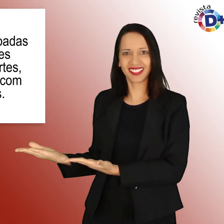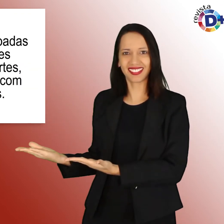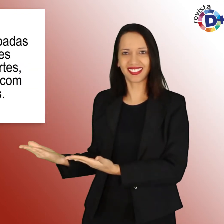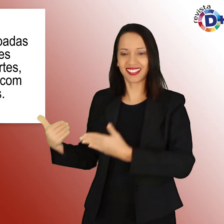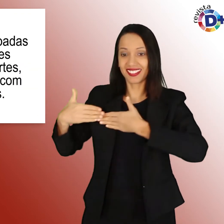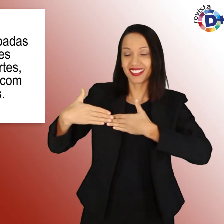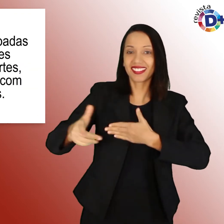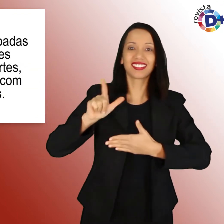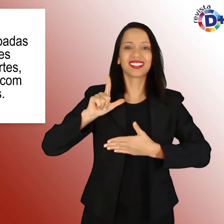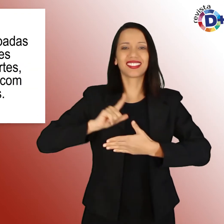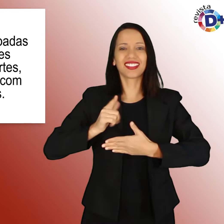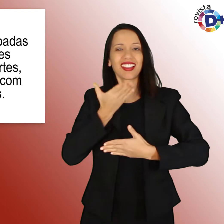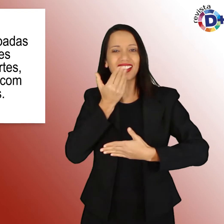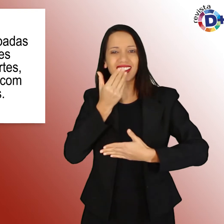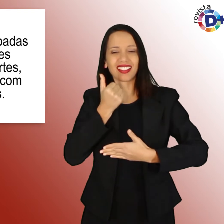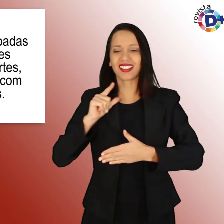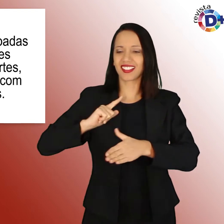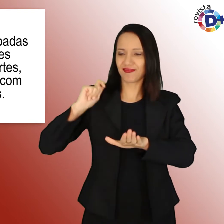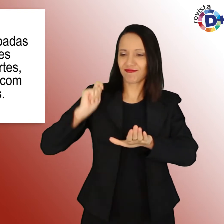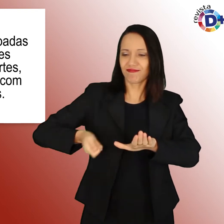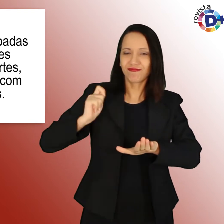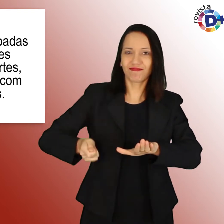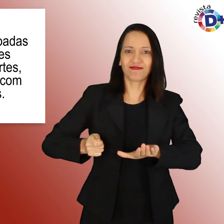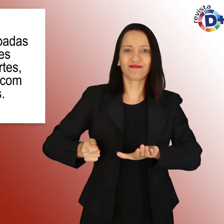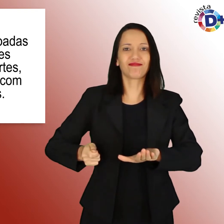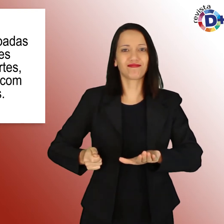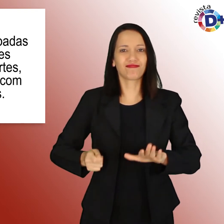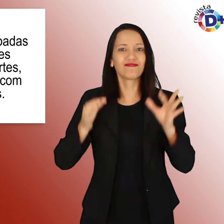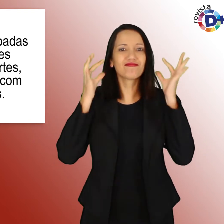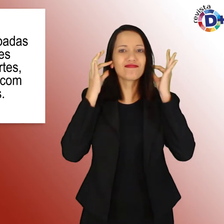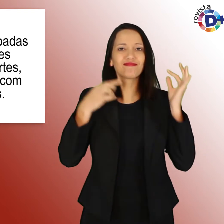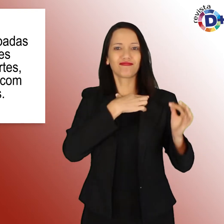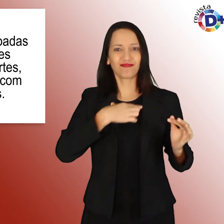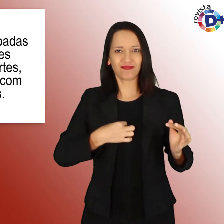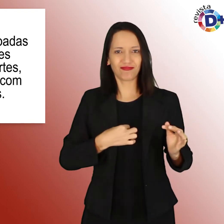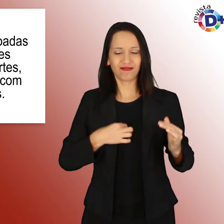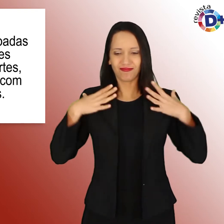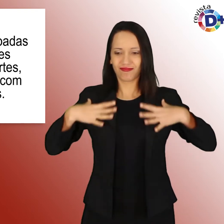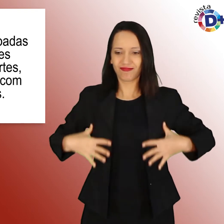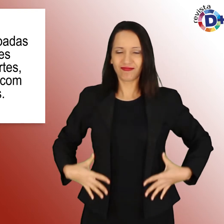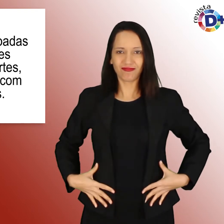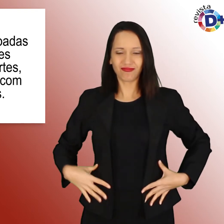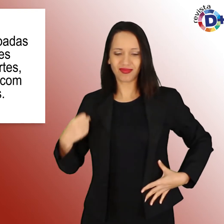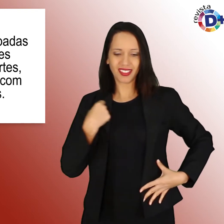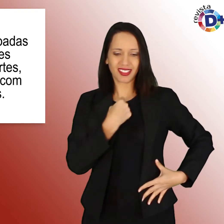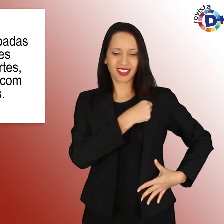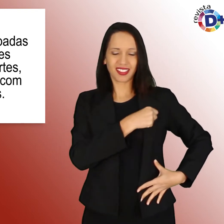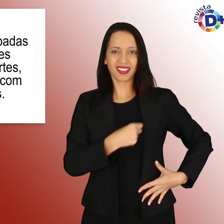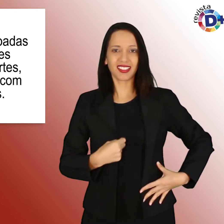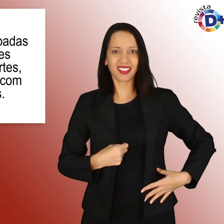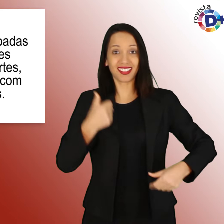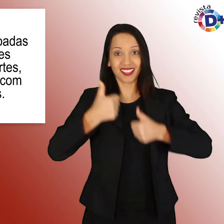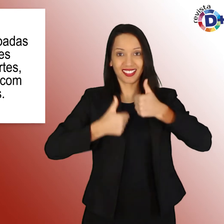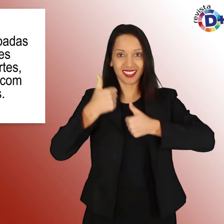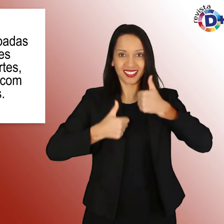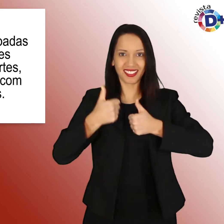serão leiloadas joias, camisetas de times autografadas, obras de artes,